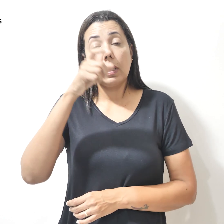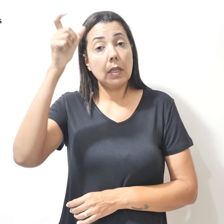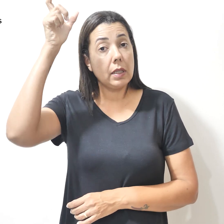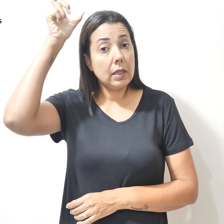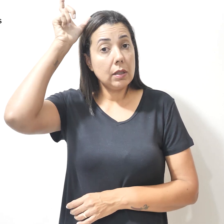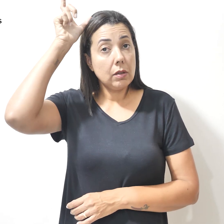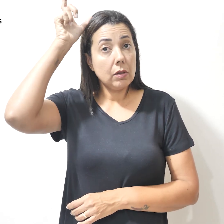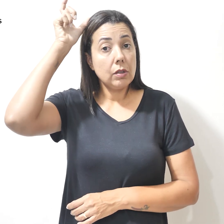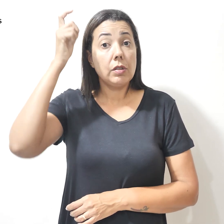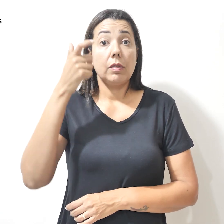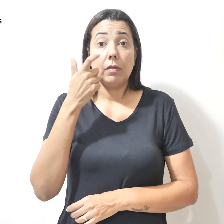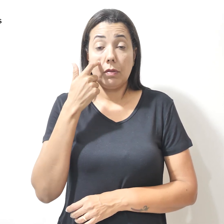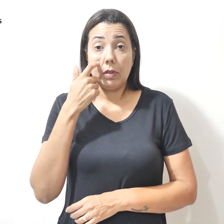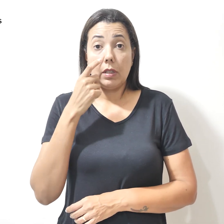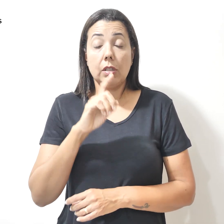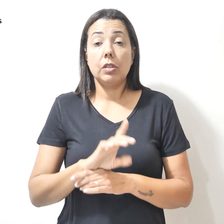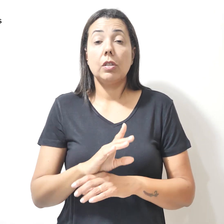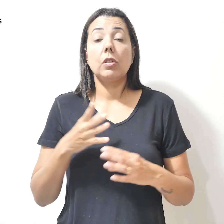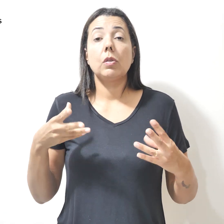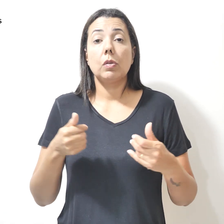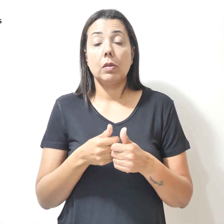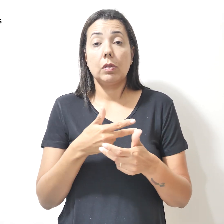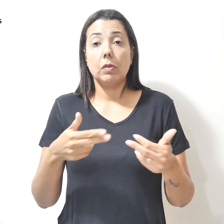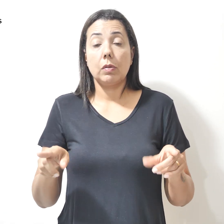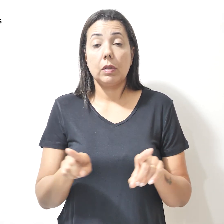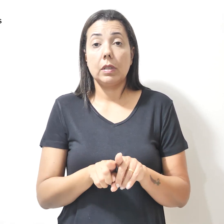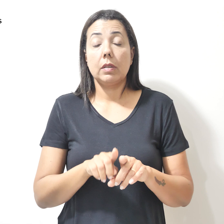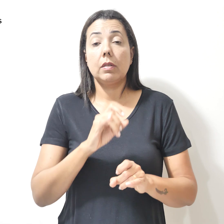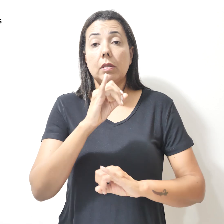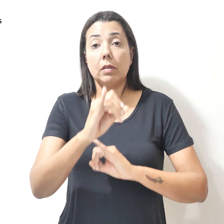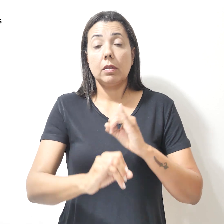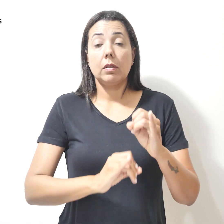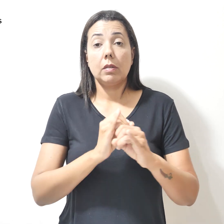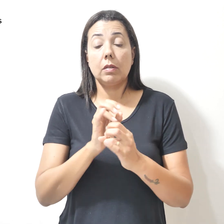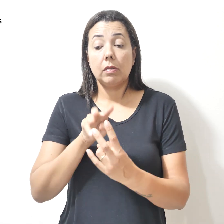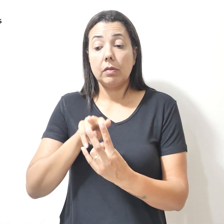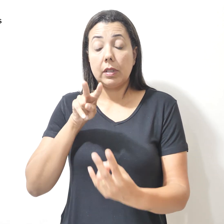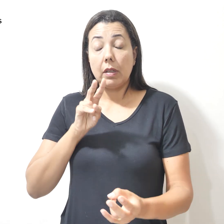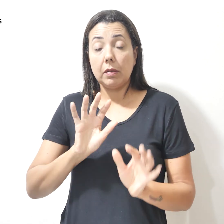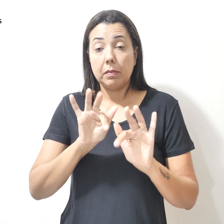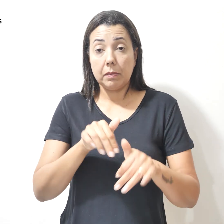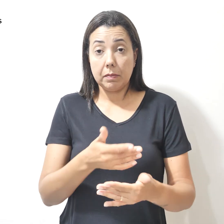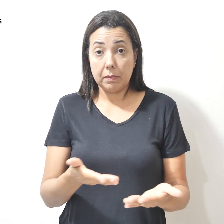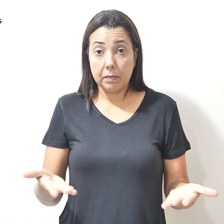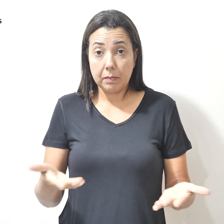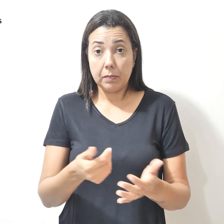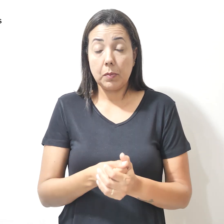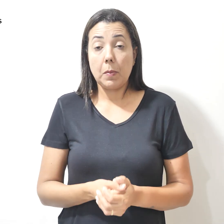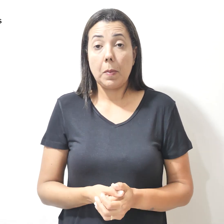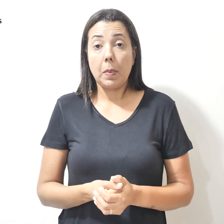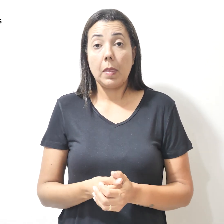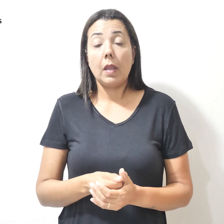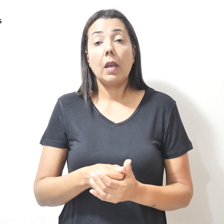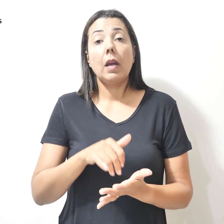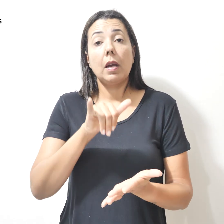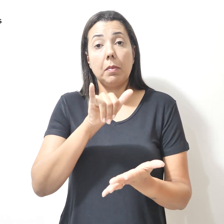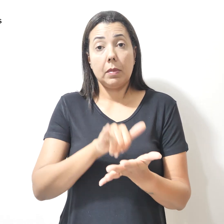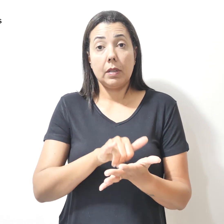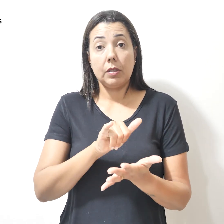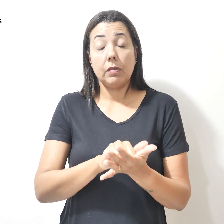Confira o procedimento virtual no final desta matéria. Aplicativo Prova de Vida